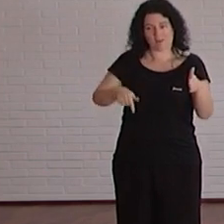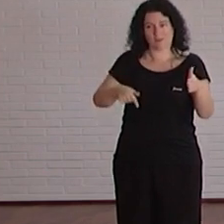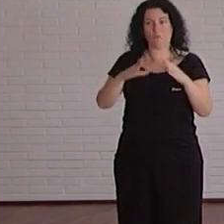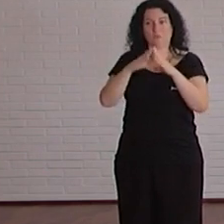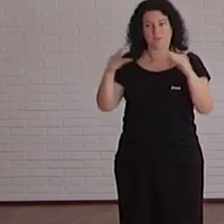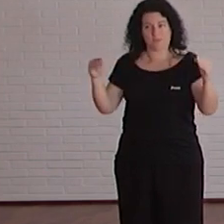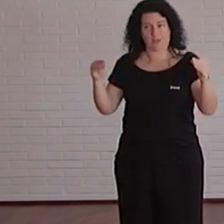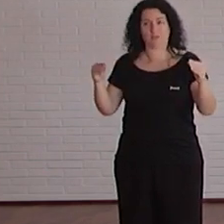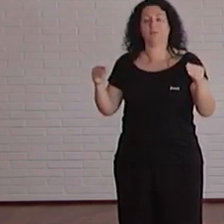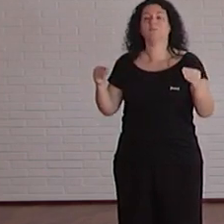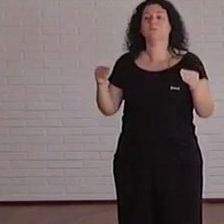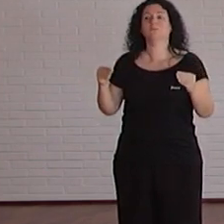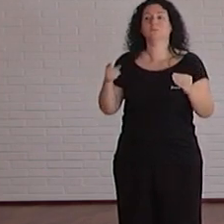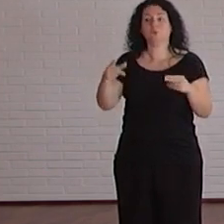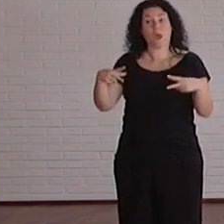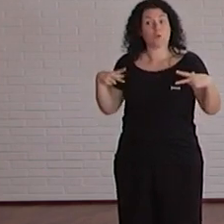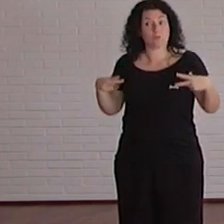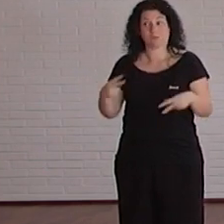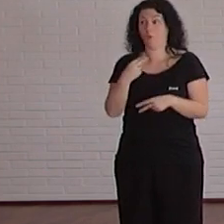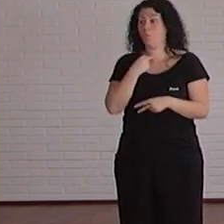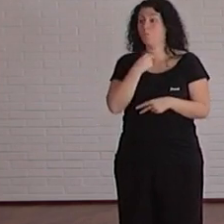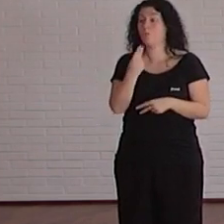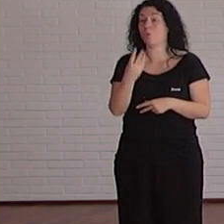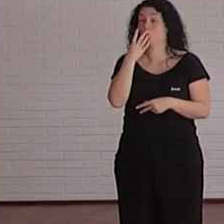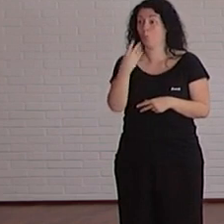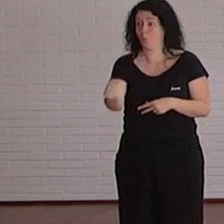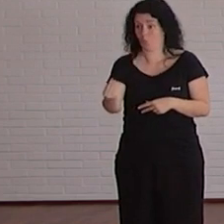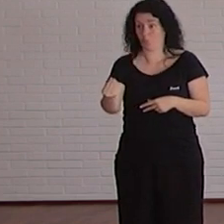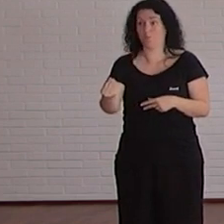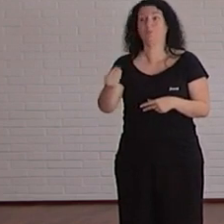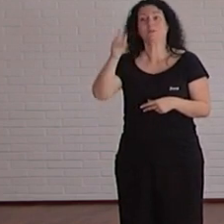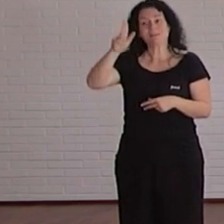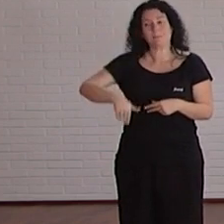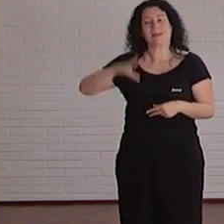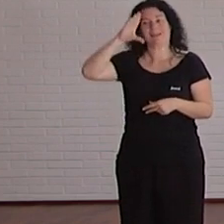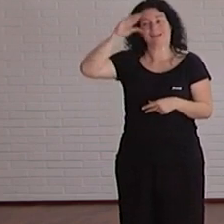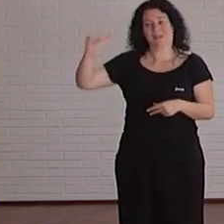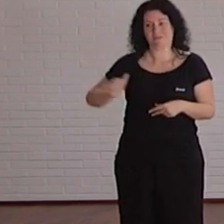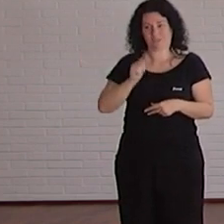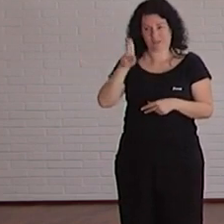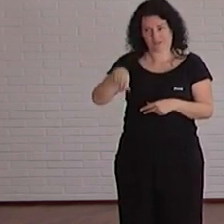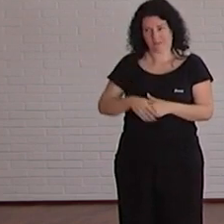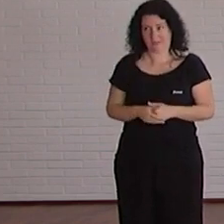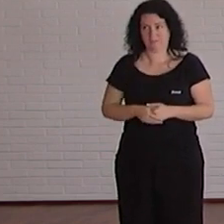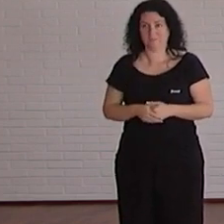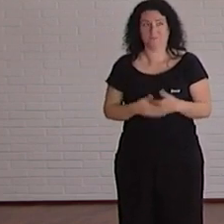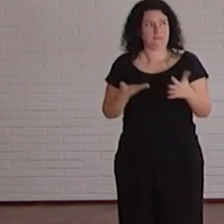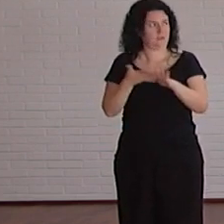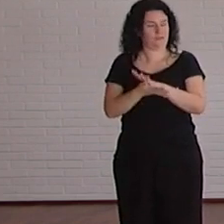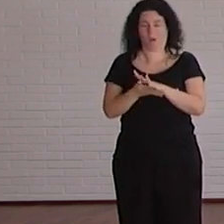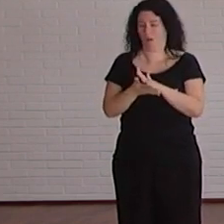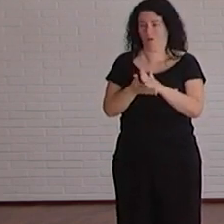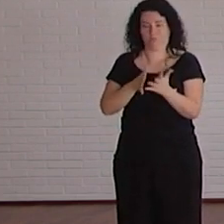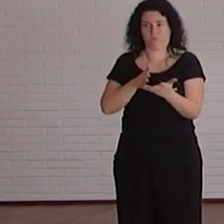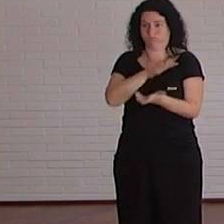con reconocimiento automático de voz pero en este caso con inteligencia artificial ¿vale? O es que todo esto es una revolución llevamos